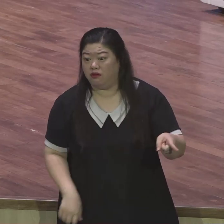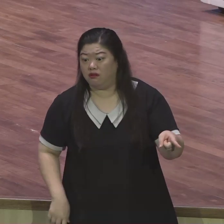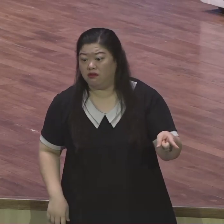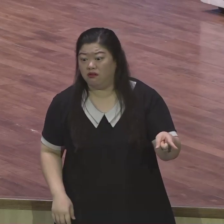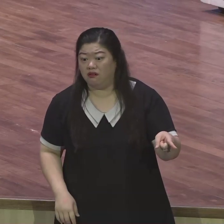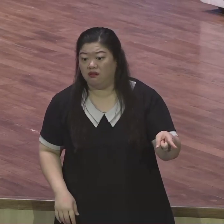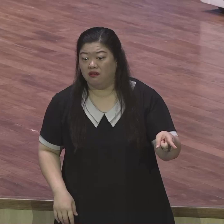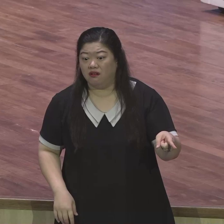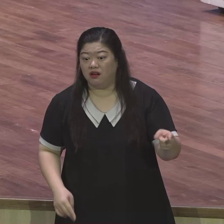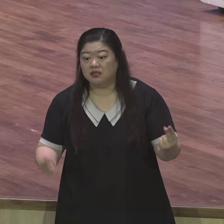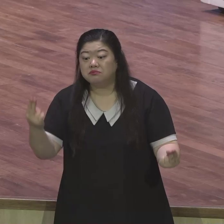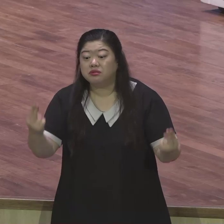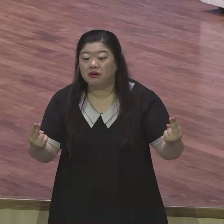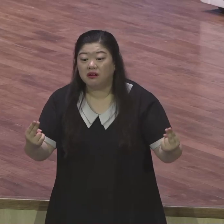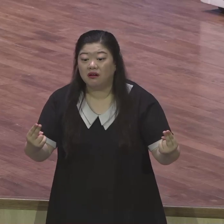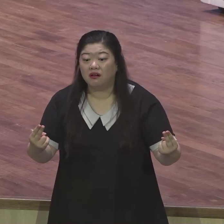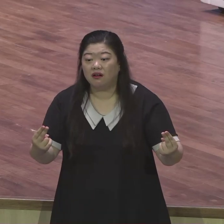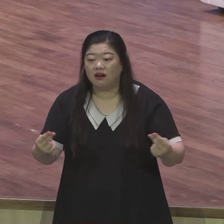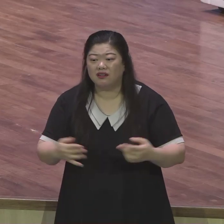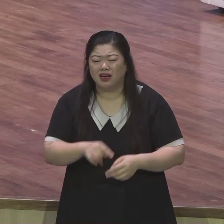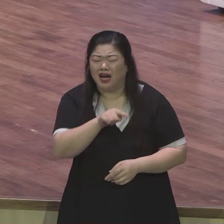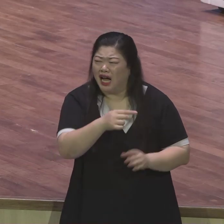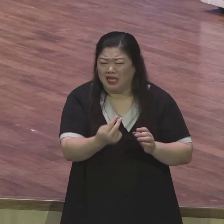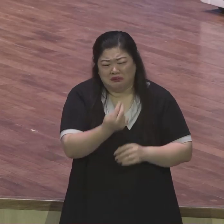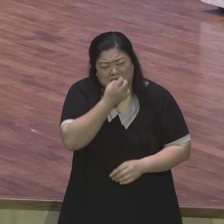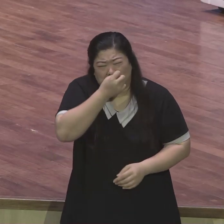좋은 병원이죠 냄새 나고 더러워도 암을 고칠 수 있다면